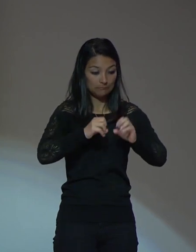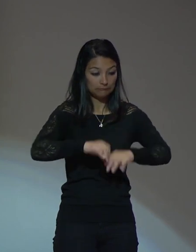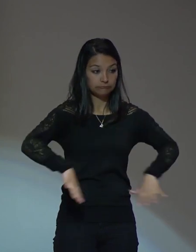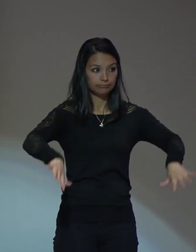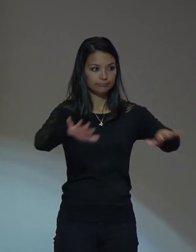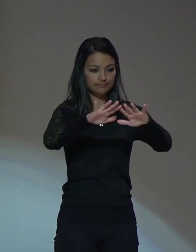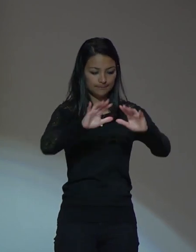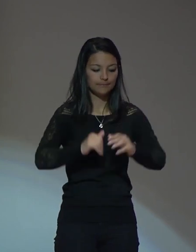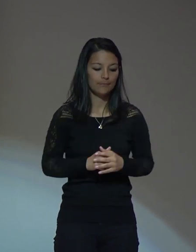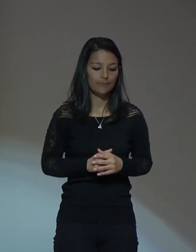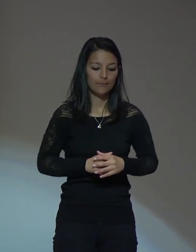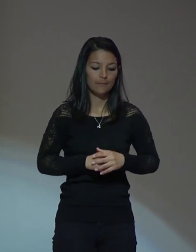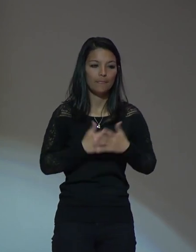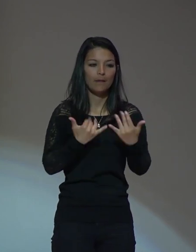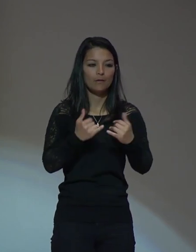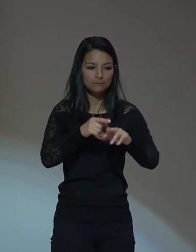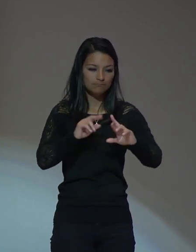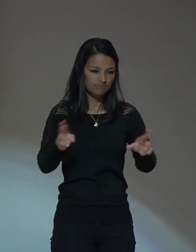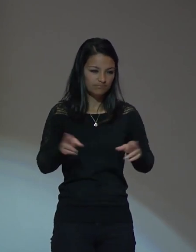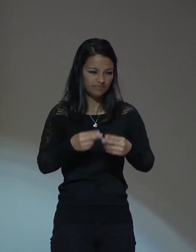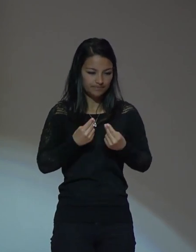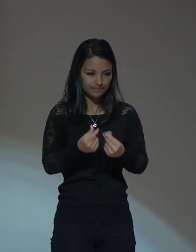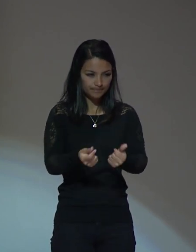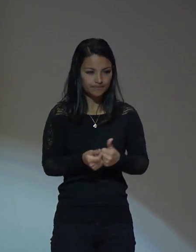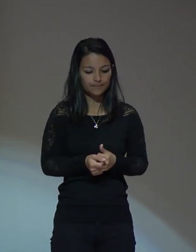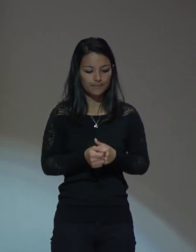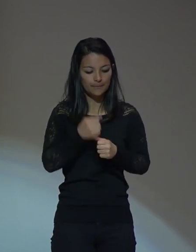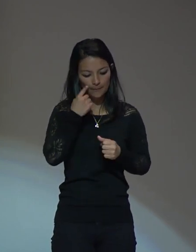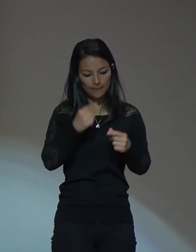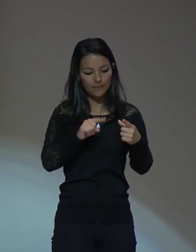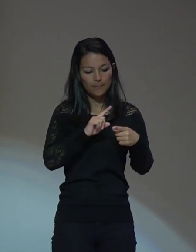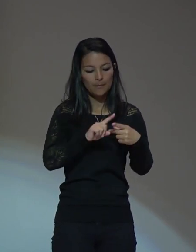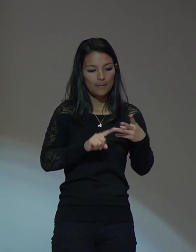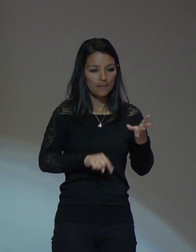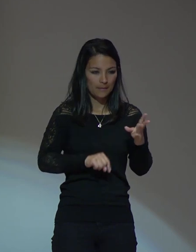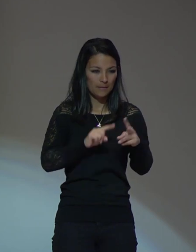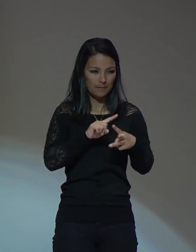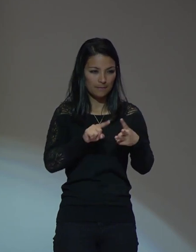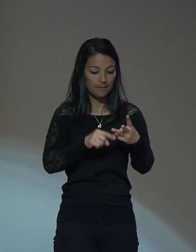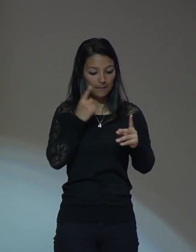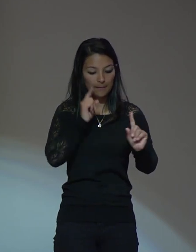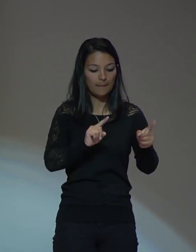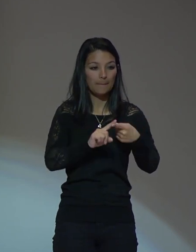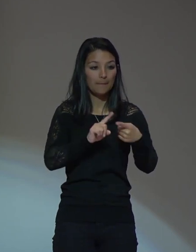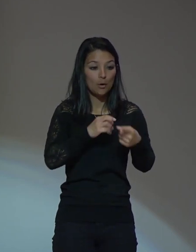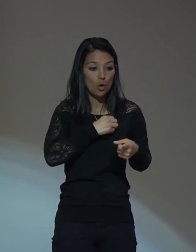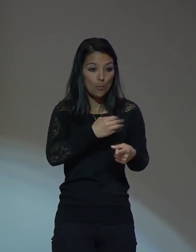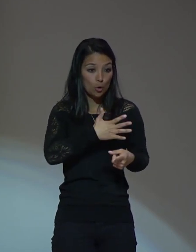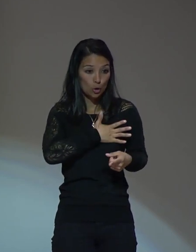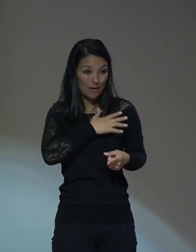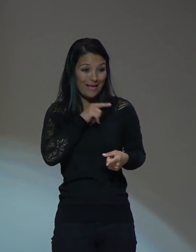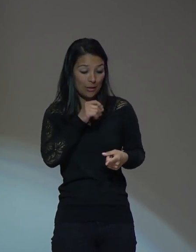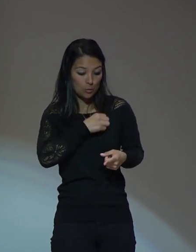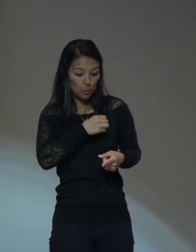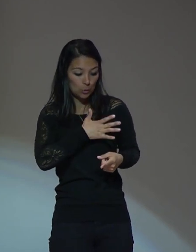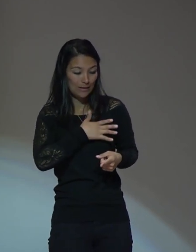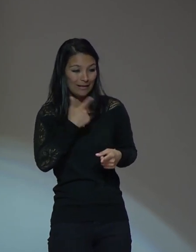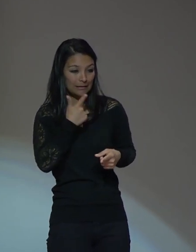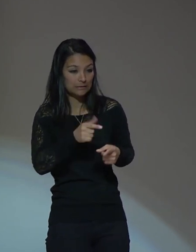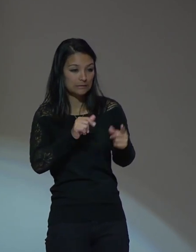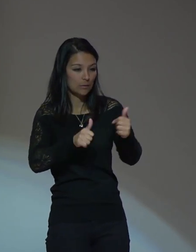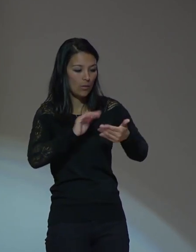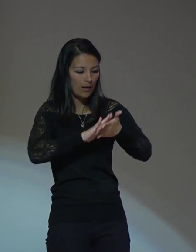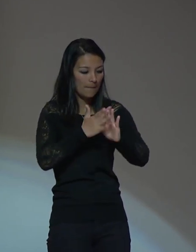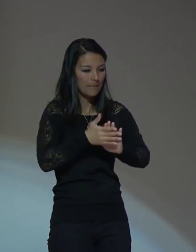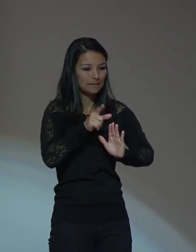Entonces, voy a hablar rápidamente de las oportunidades y limitaciones de la paz a partir de la institución escuela.